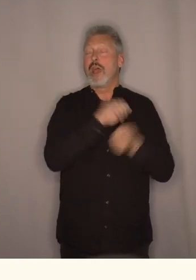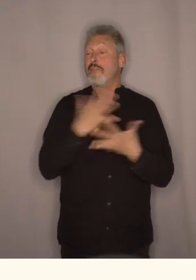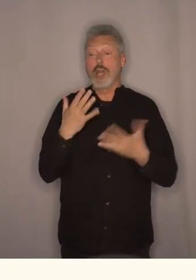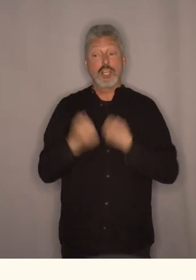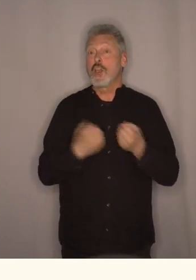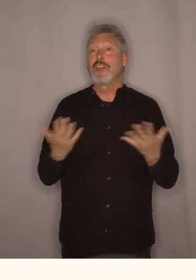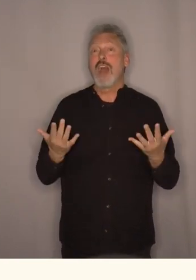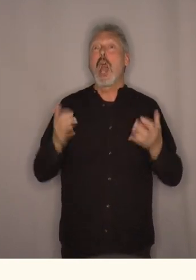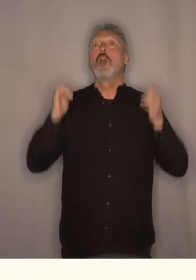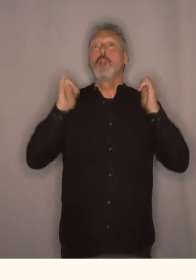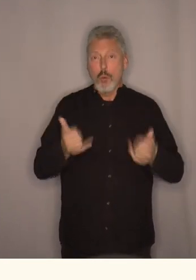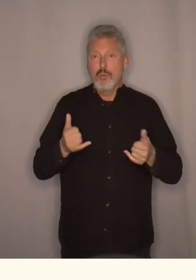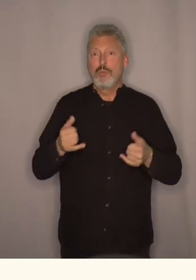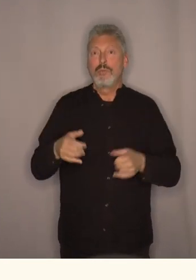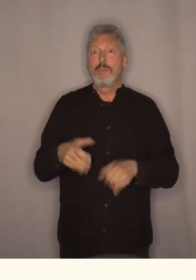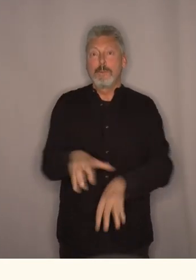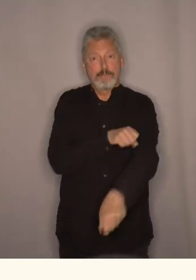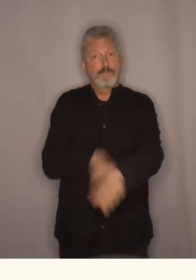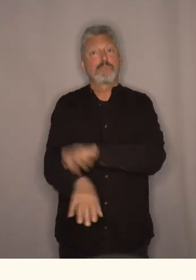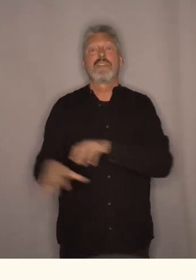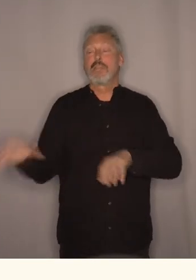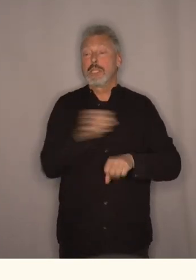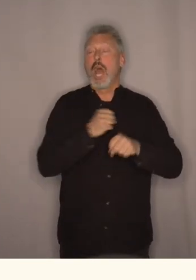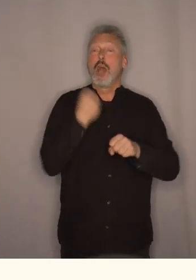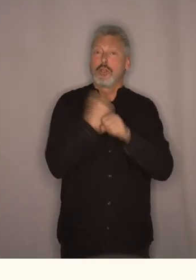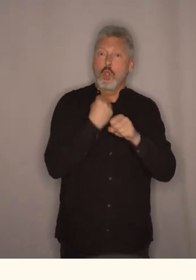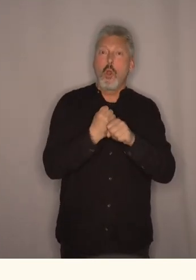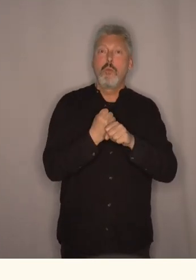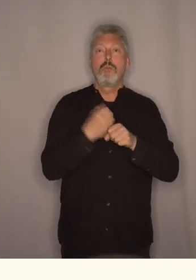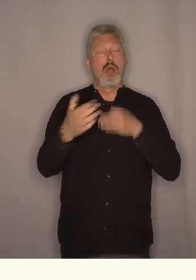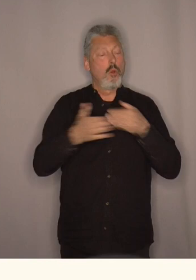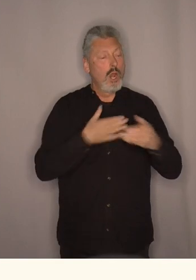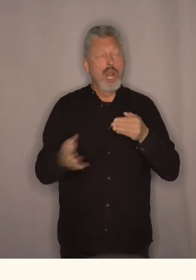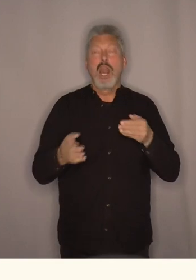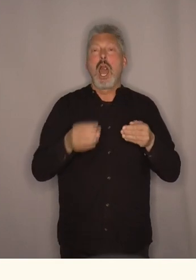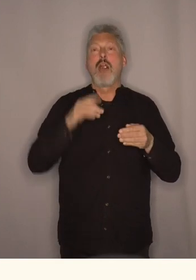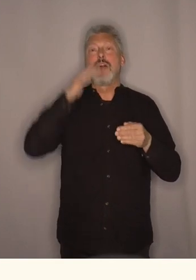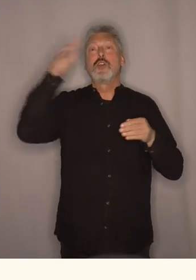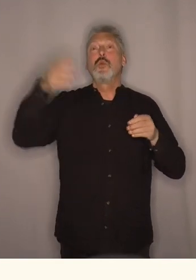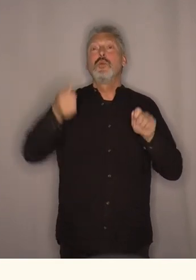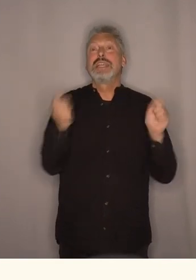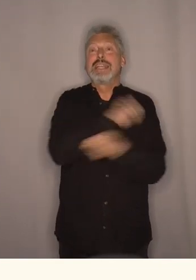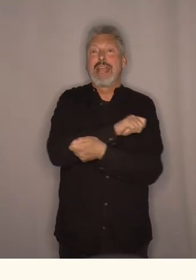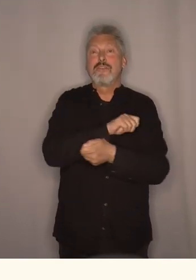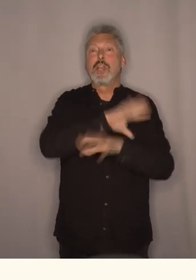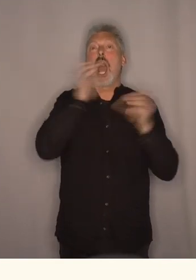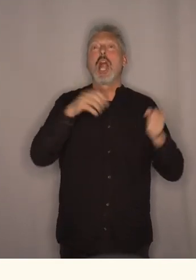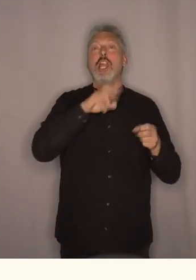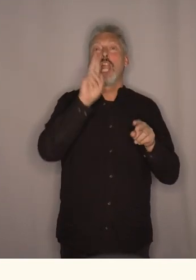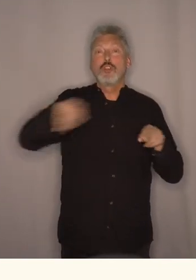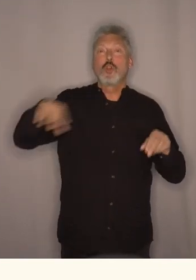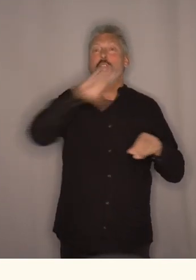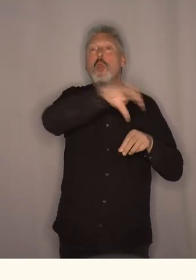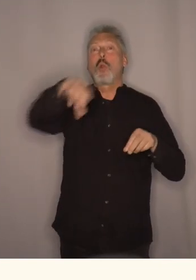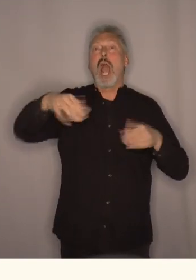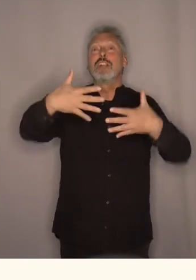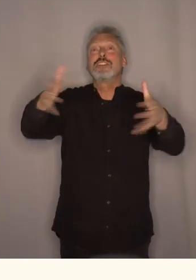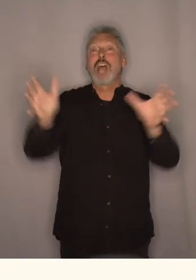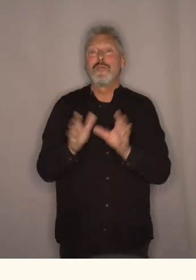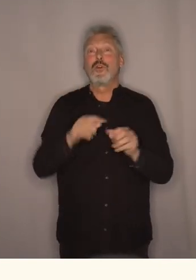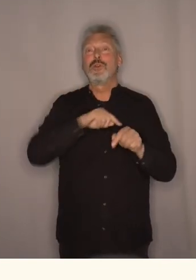skal vi da? Jo, da tar vi jobben med å lage en rusreform i alle norske lokalsamfunn, der vi får makten. Jeg håper alle er med på det.